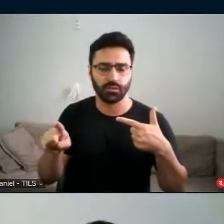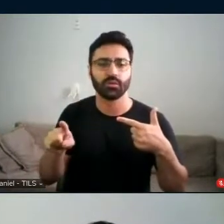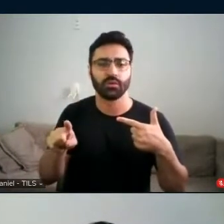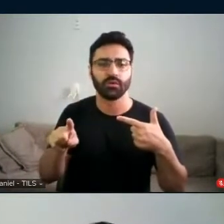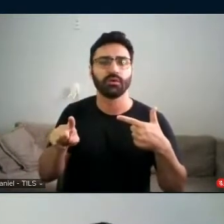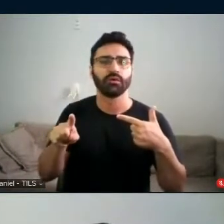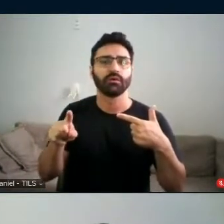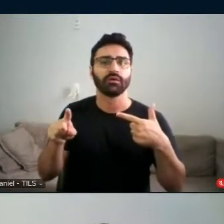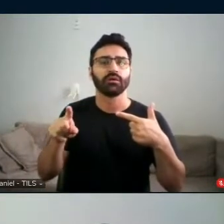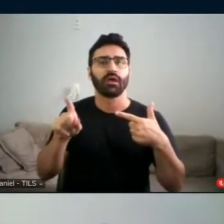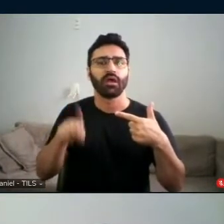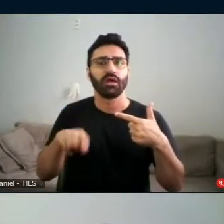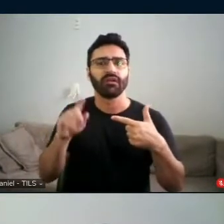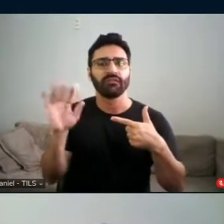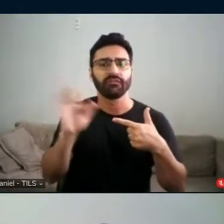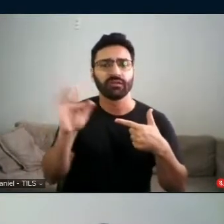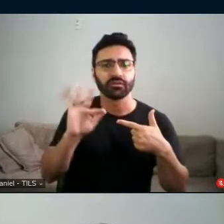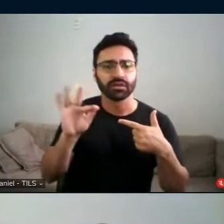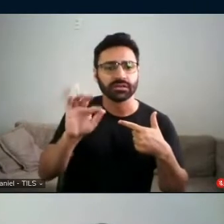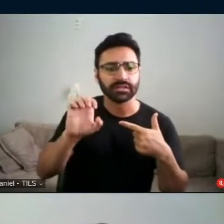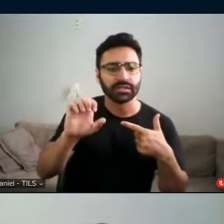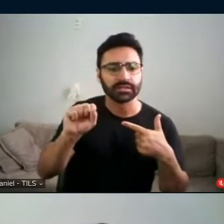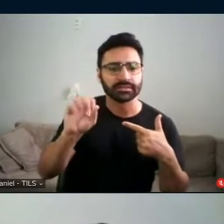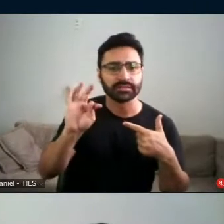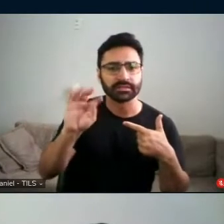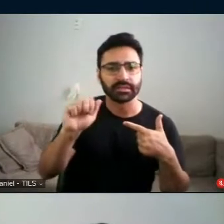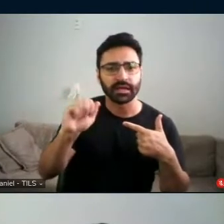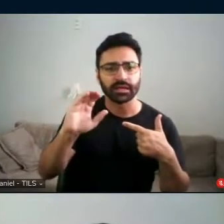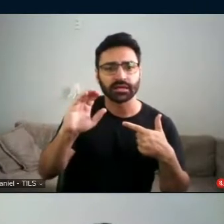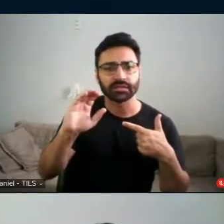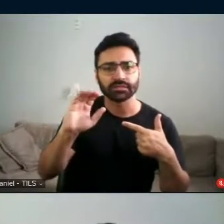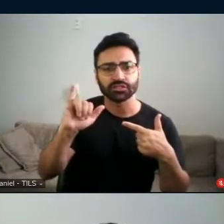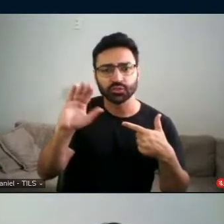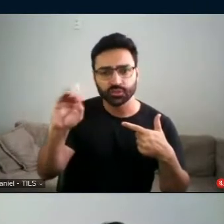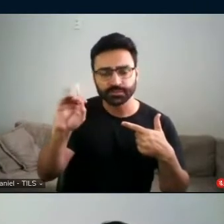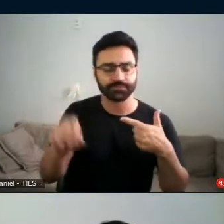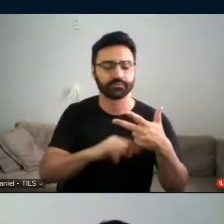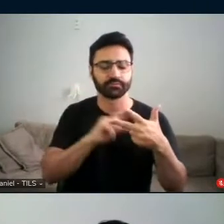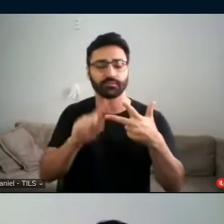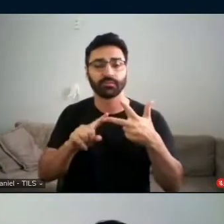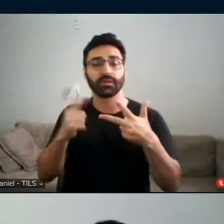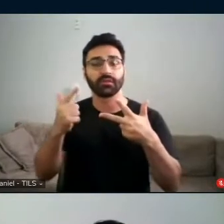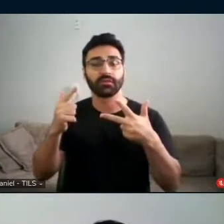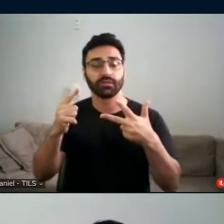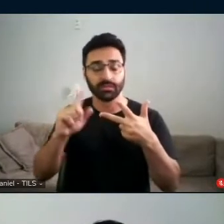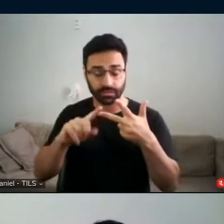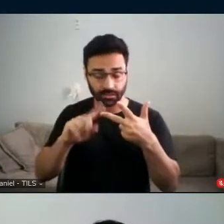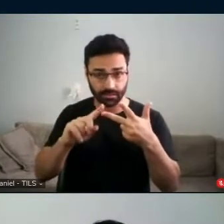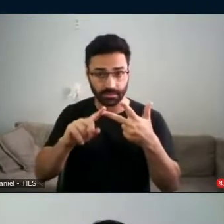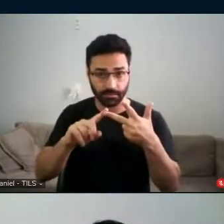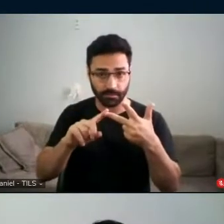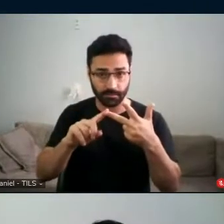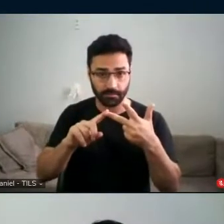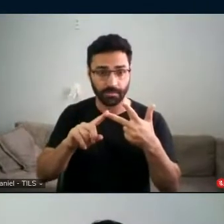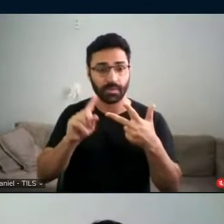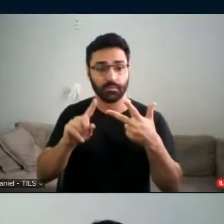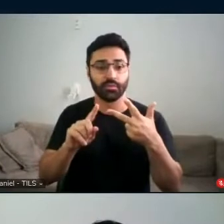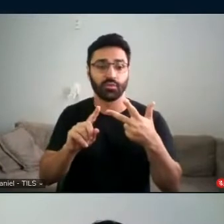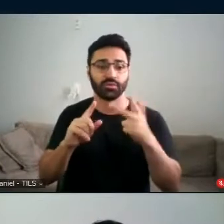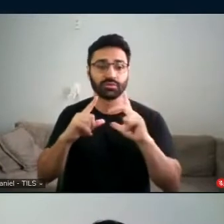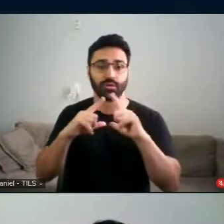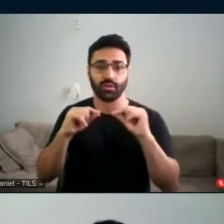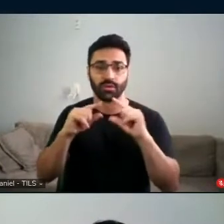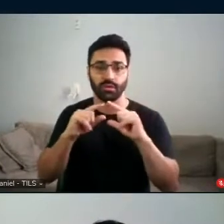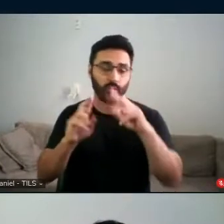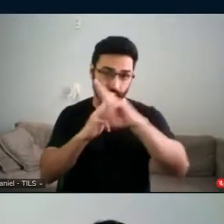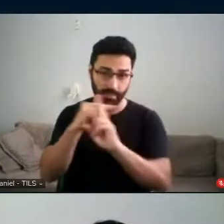faculdade de Estácio. E depois, para a membro interna à Universidade de Brasília,